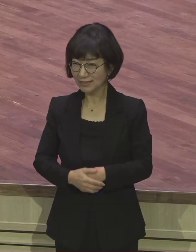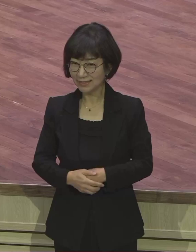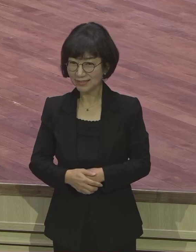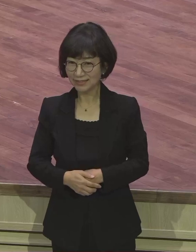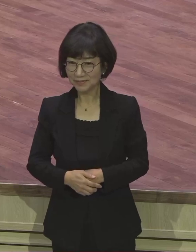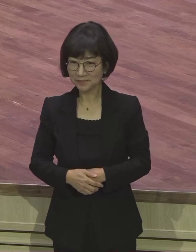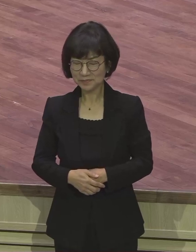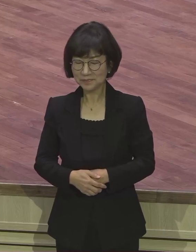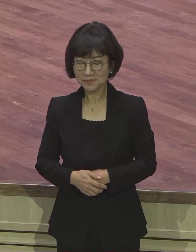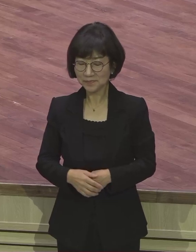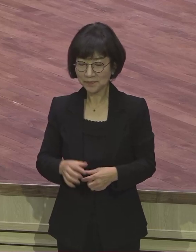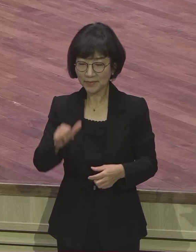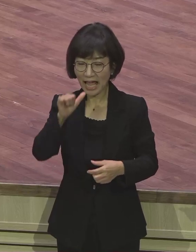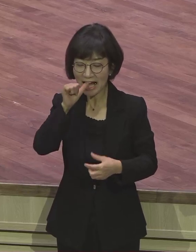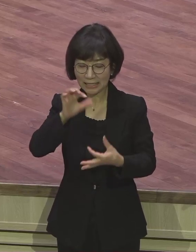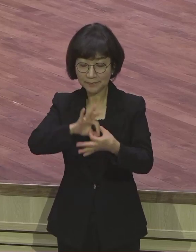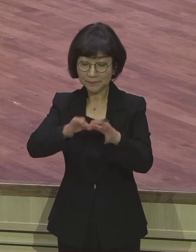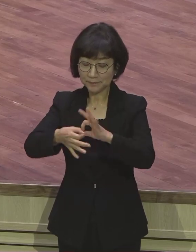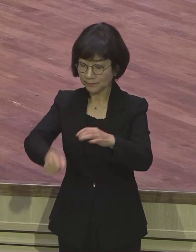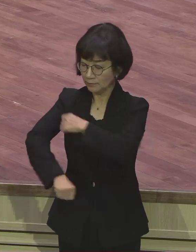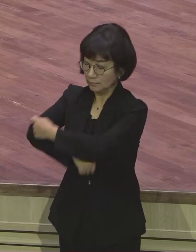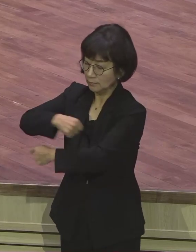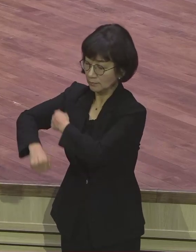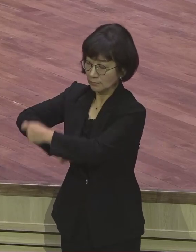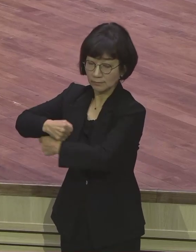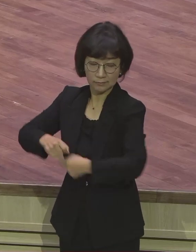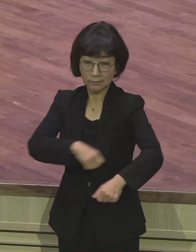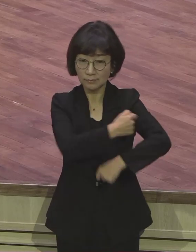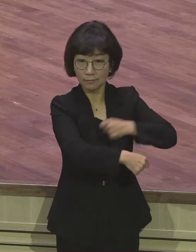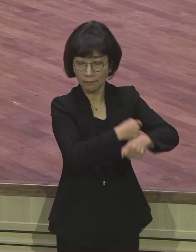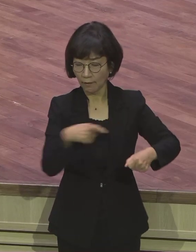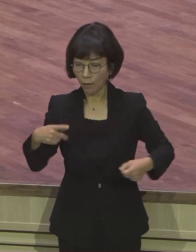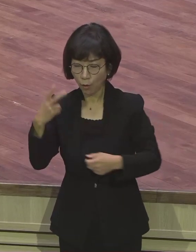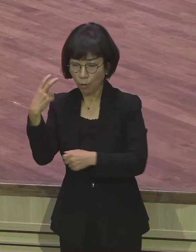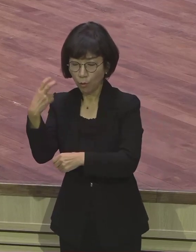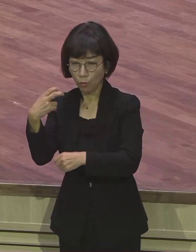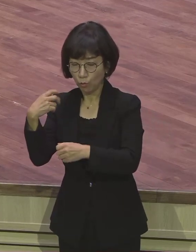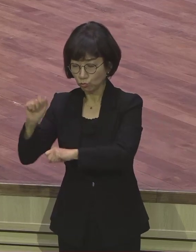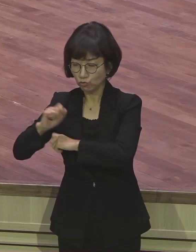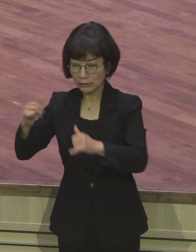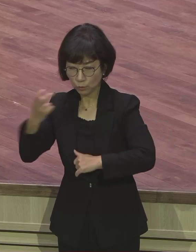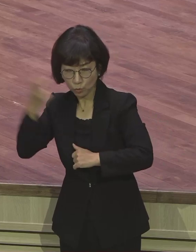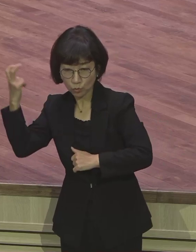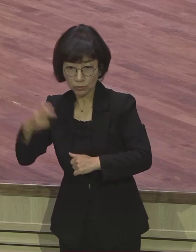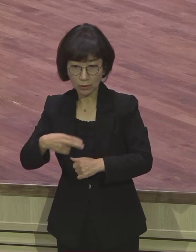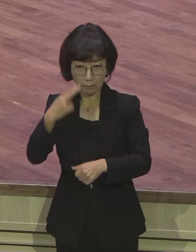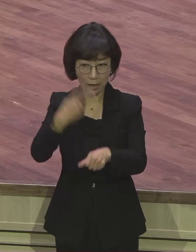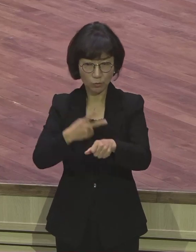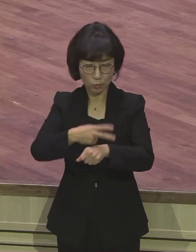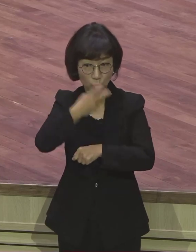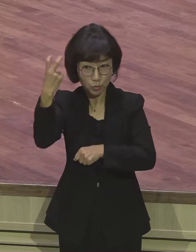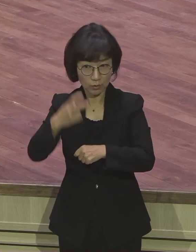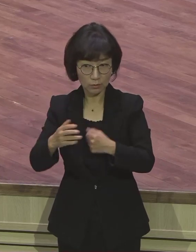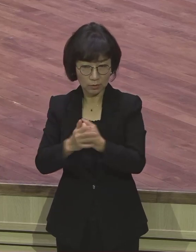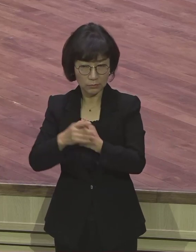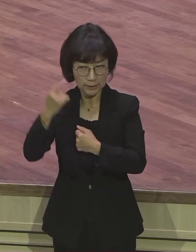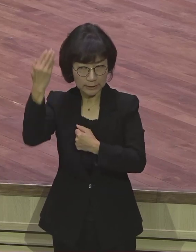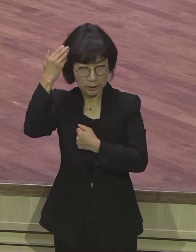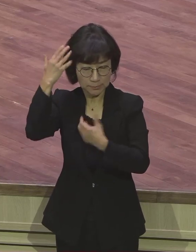물뚱물뚱하지 않죠. 다 엘리트들이고 바울도 엘리트인데 가만히 있겠어요. 얼마나 알고 있는 말들이 많겠어요. 이 말씀을